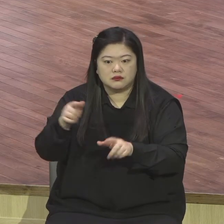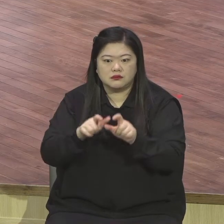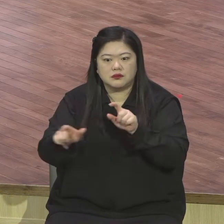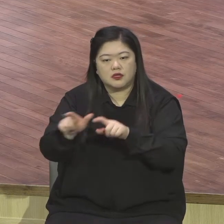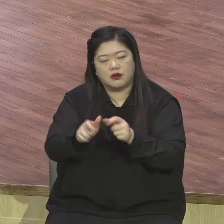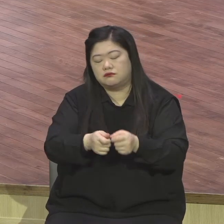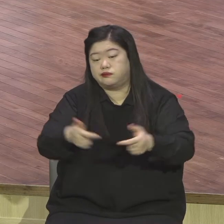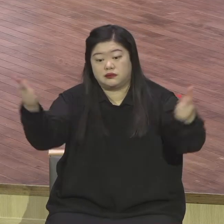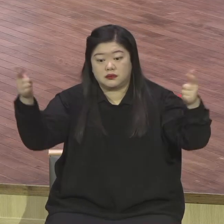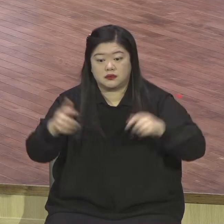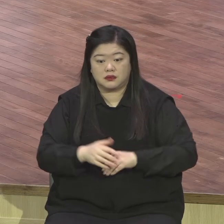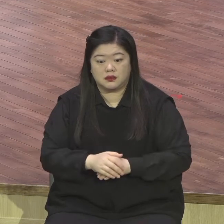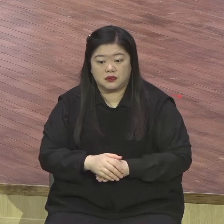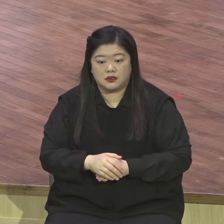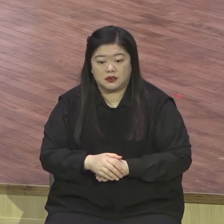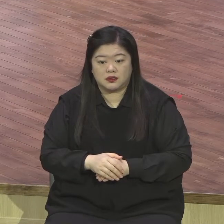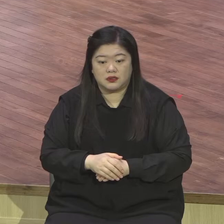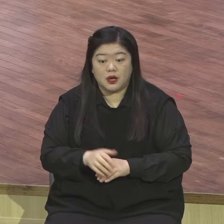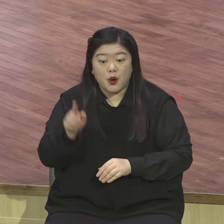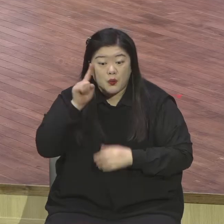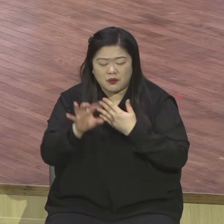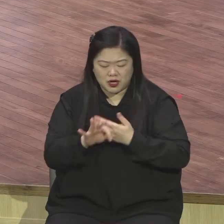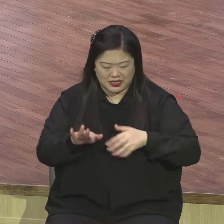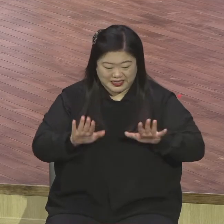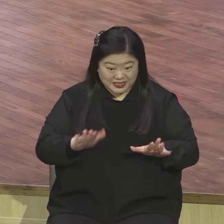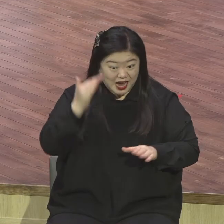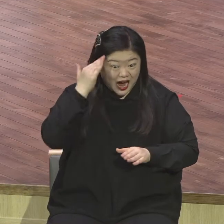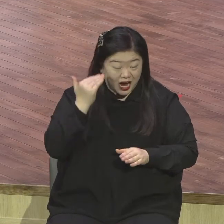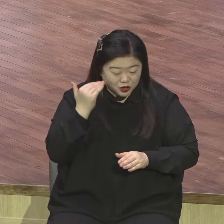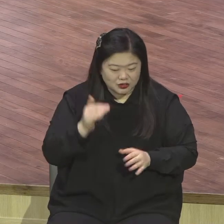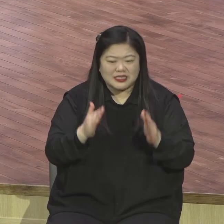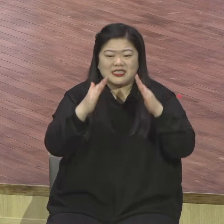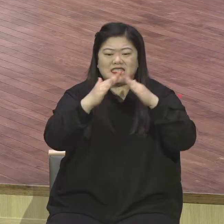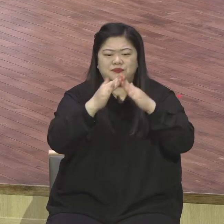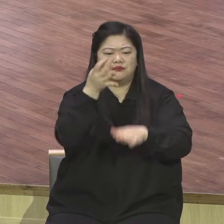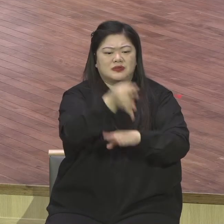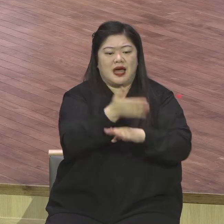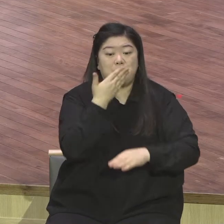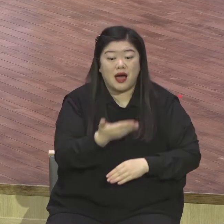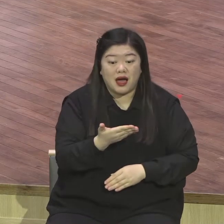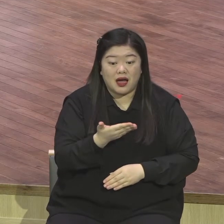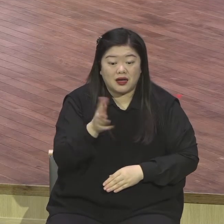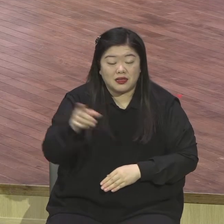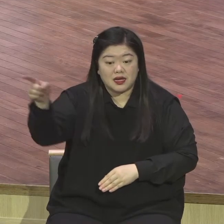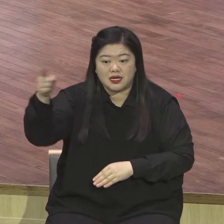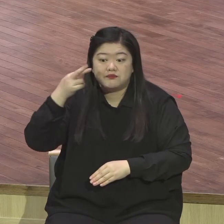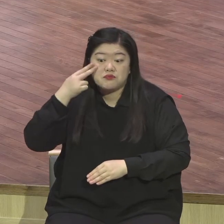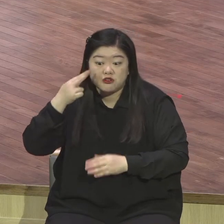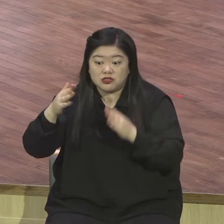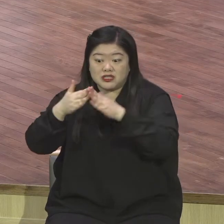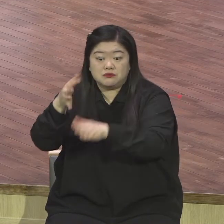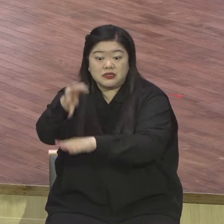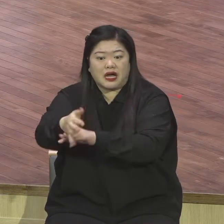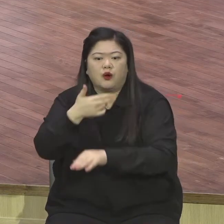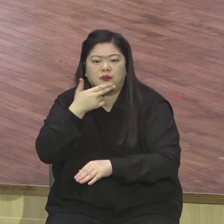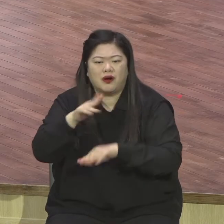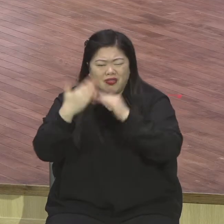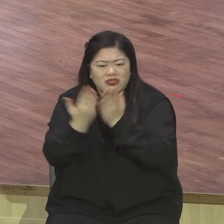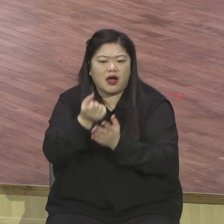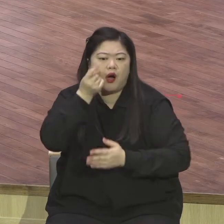달 렌트로 살기 때문에 한 달에 주거비가 예를 들면 1500불이다. 그거 못 내면 나가야